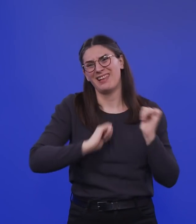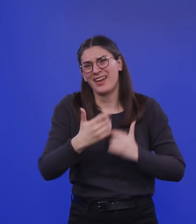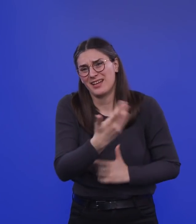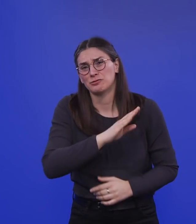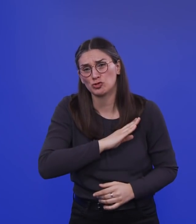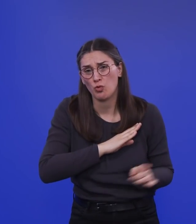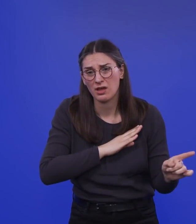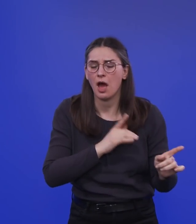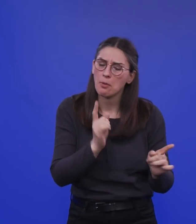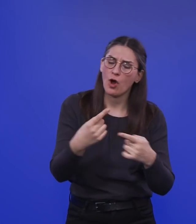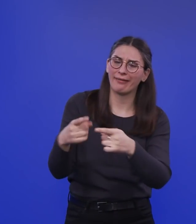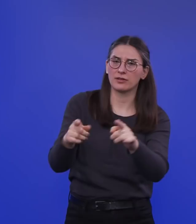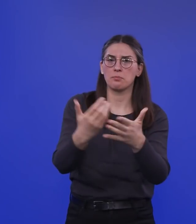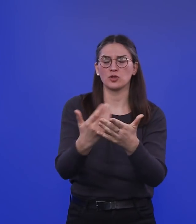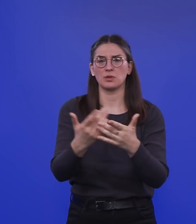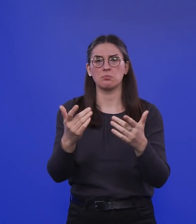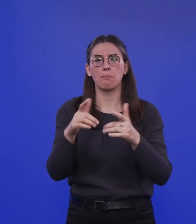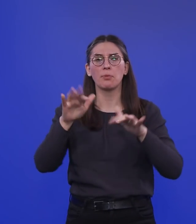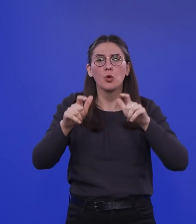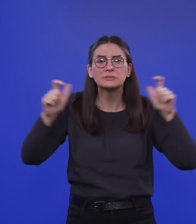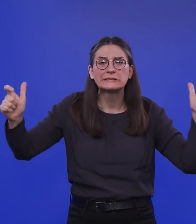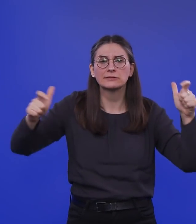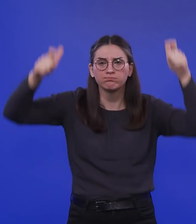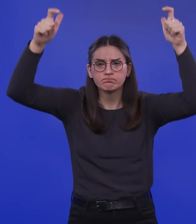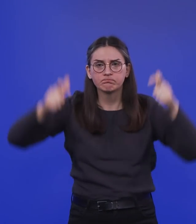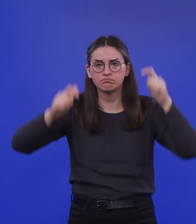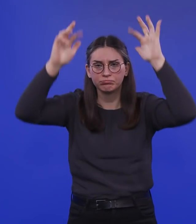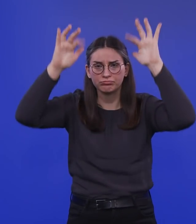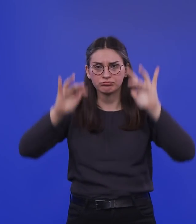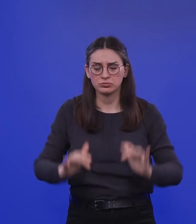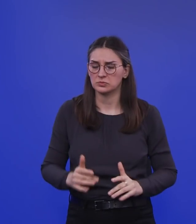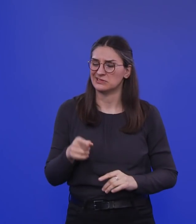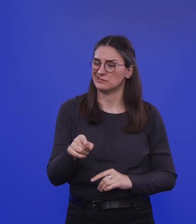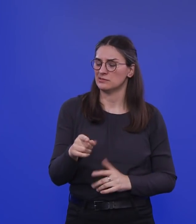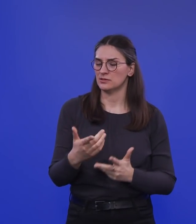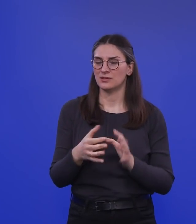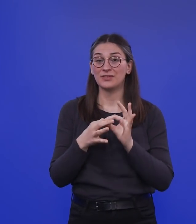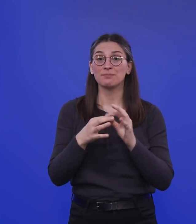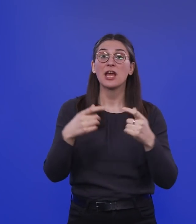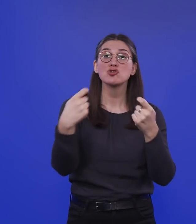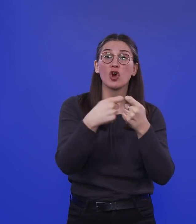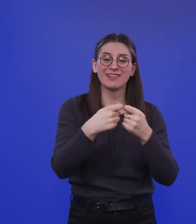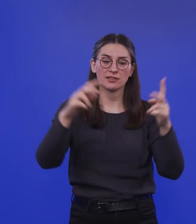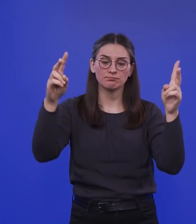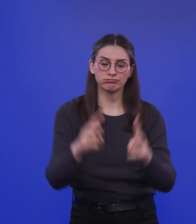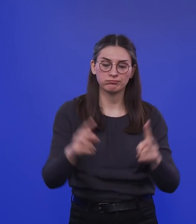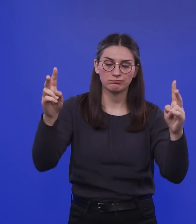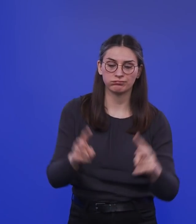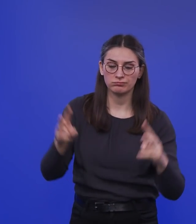aber auch andere, also Großbüros und so weiter, bei denen der Effekt dieser Kontaktreduktion nicht nur daran liegt, dass jeder